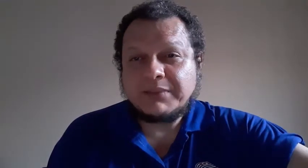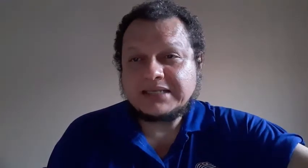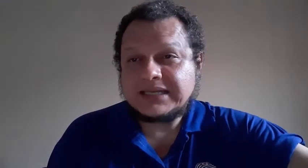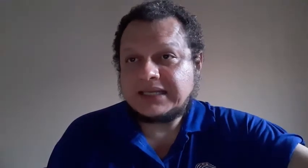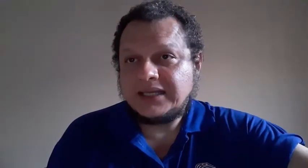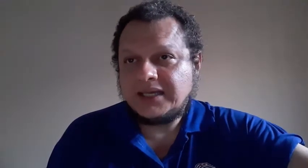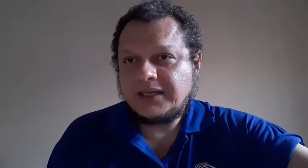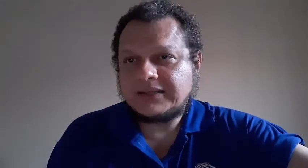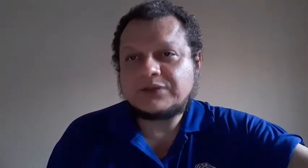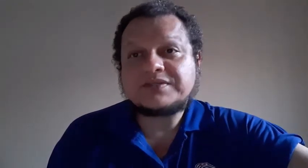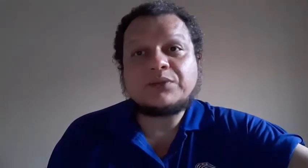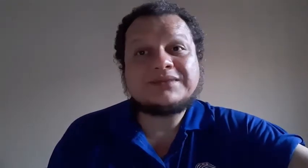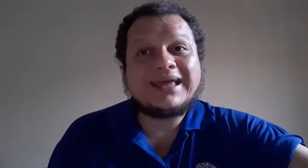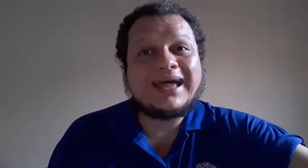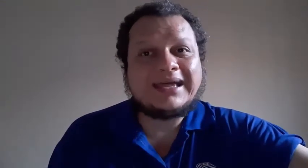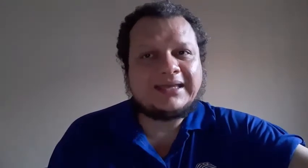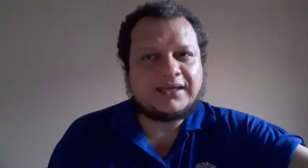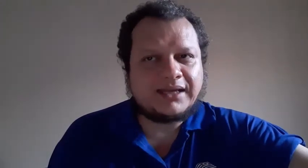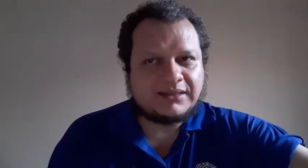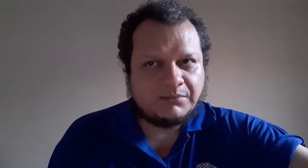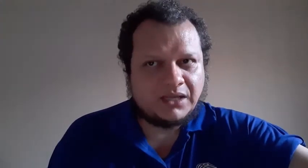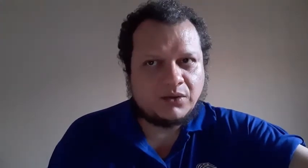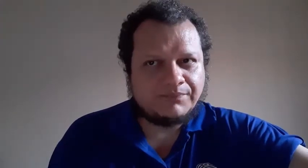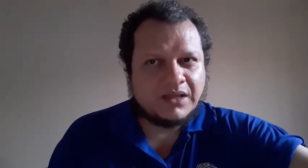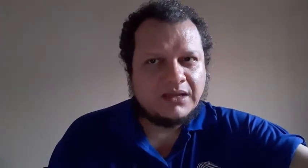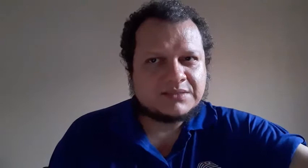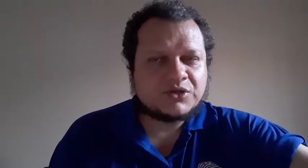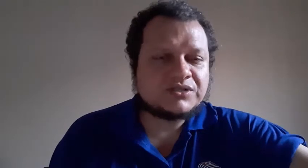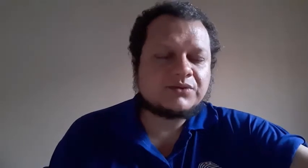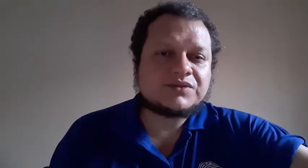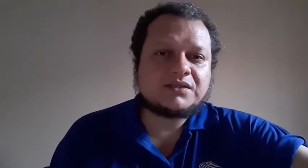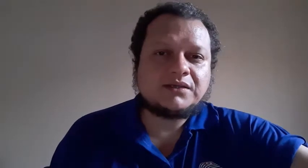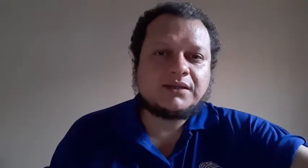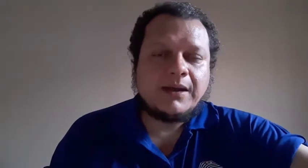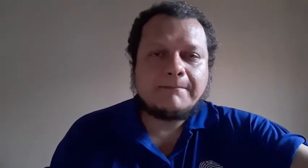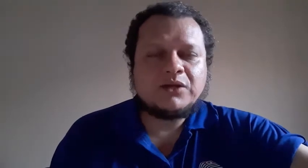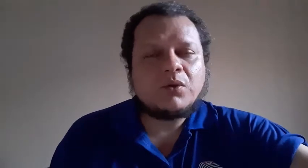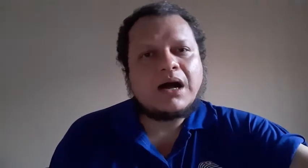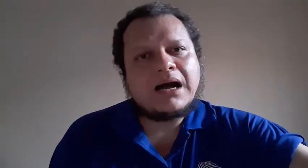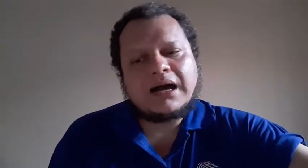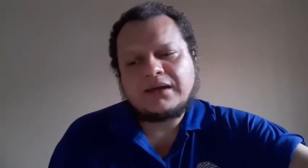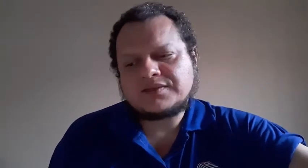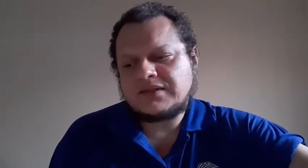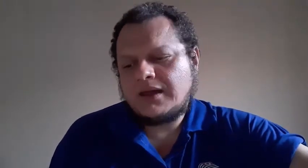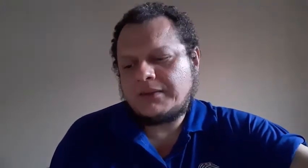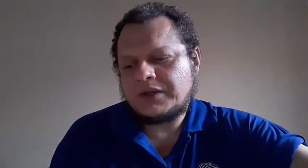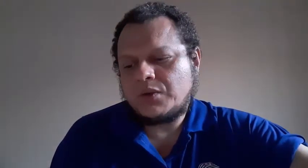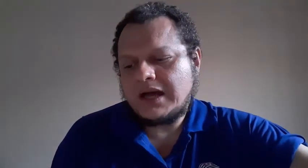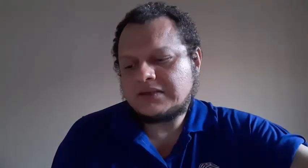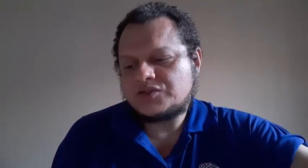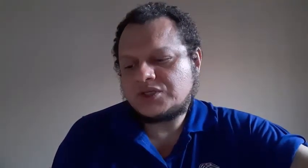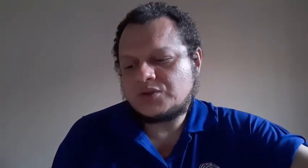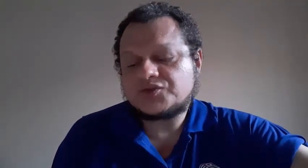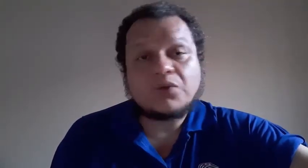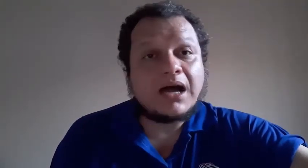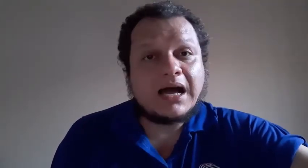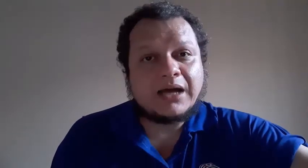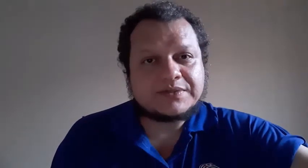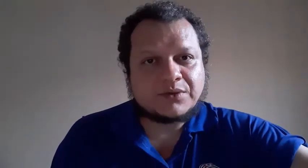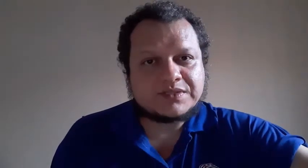mais aqui, tradução técnica também, ó. Você pode traduzir manuais, né? Manuais de usuário, essa coisa